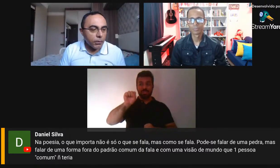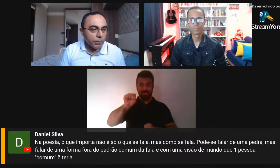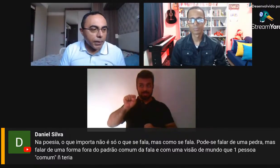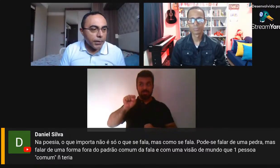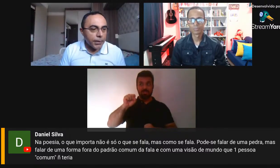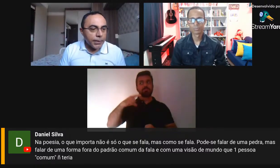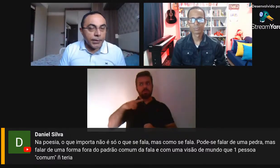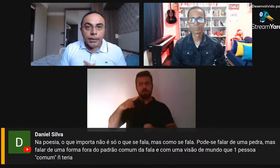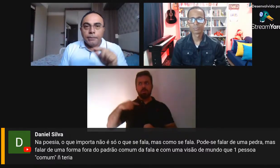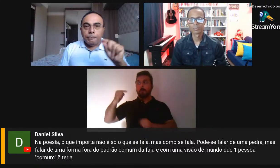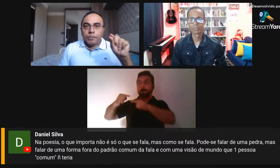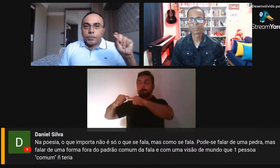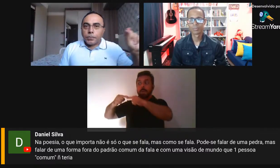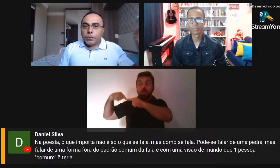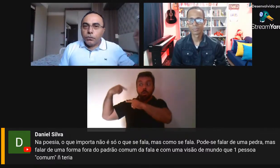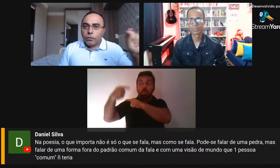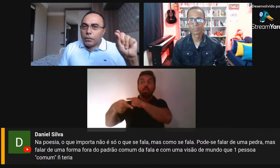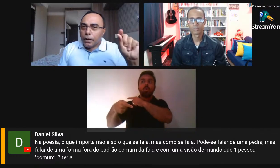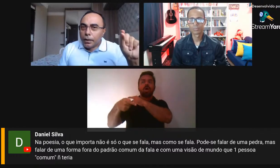parecer alguém para...